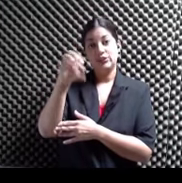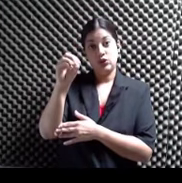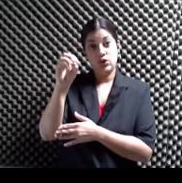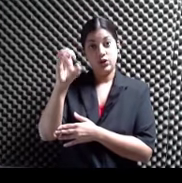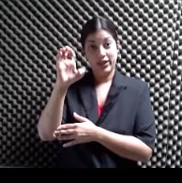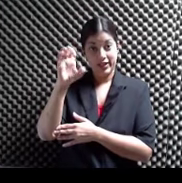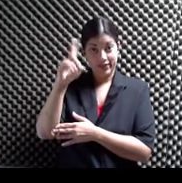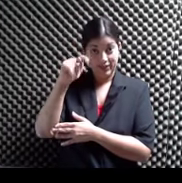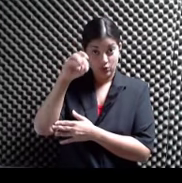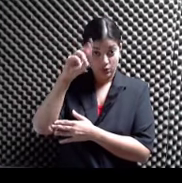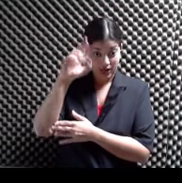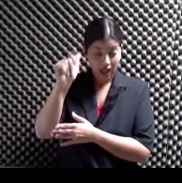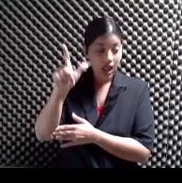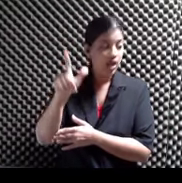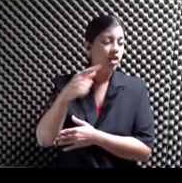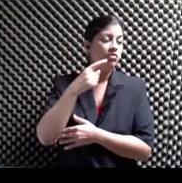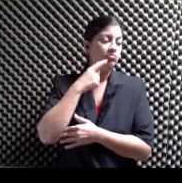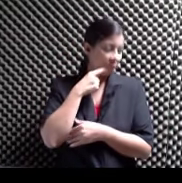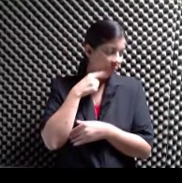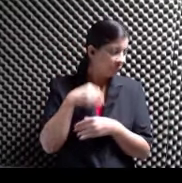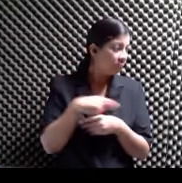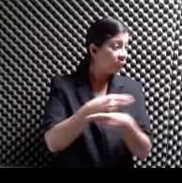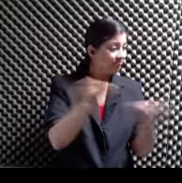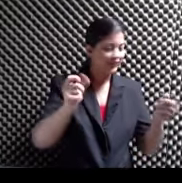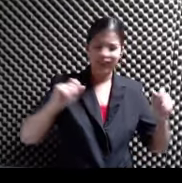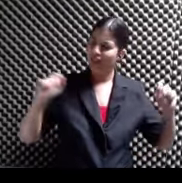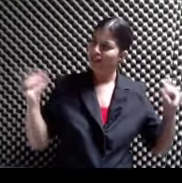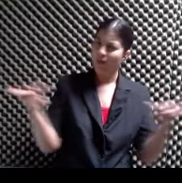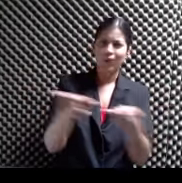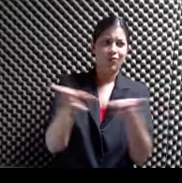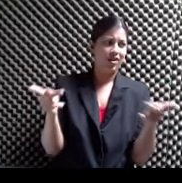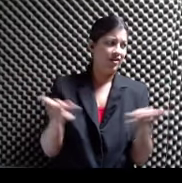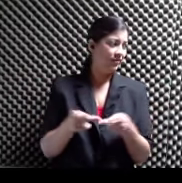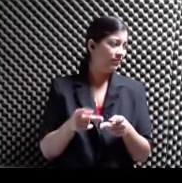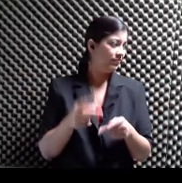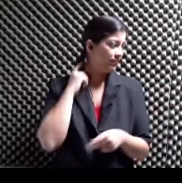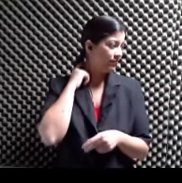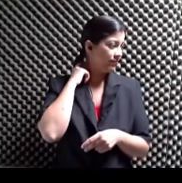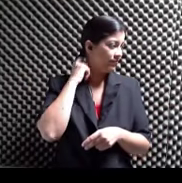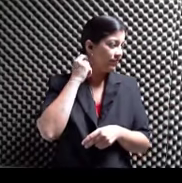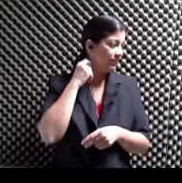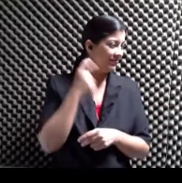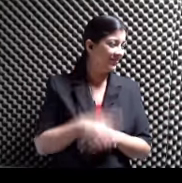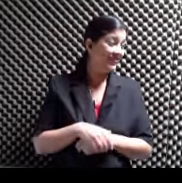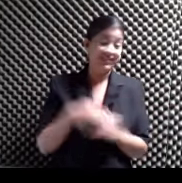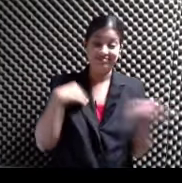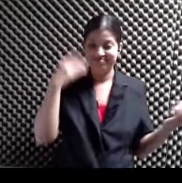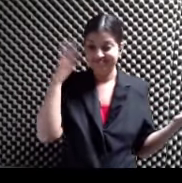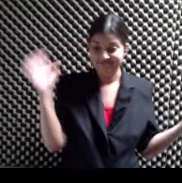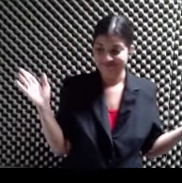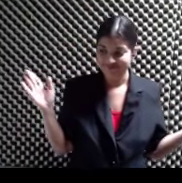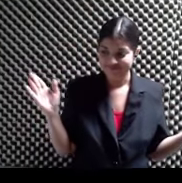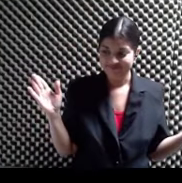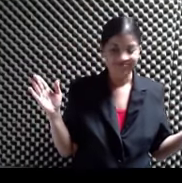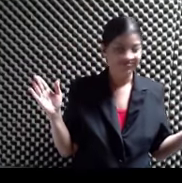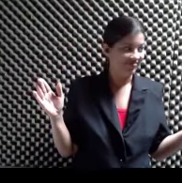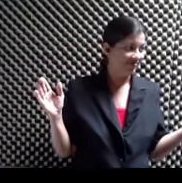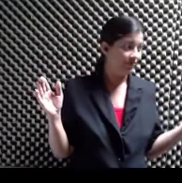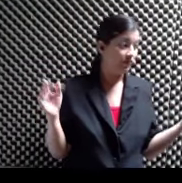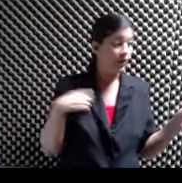Tegucigalpa Escurridiza Está por todas partes Y no está En el libro Quién sabe No y que me Me explican Que